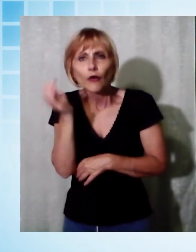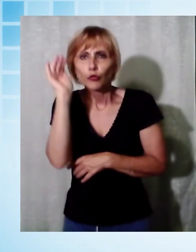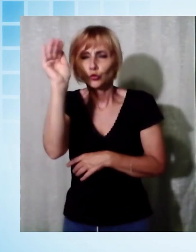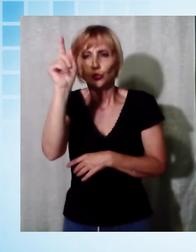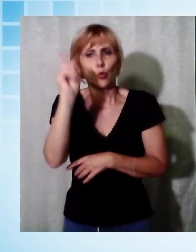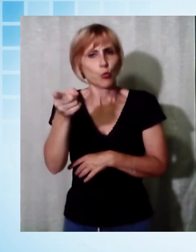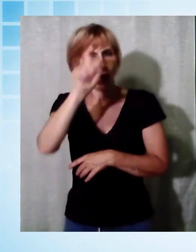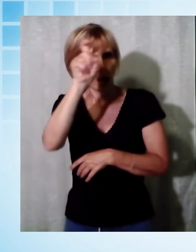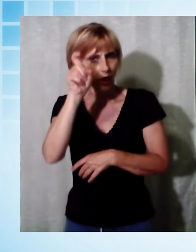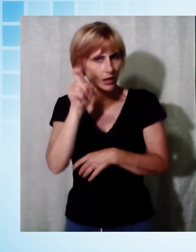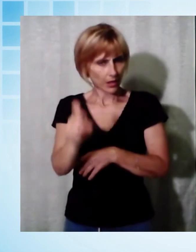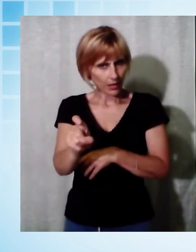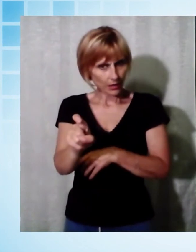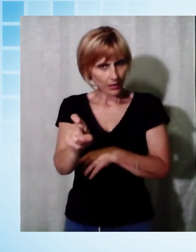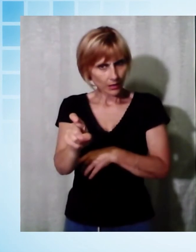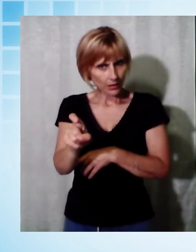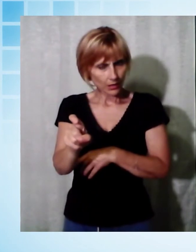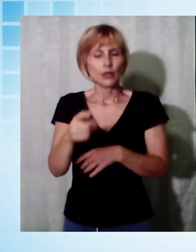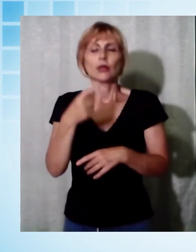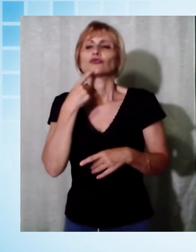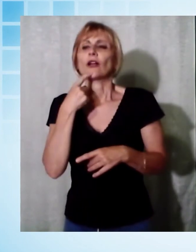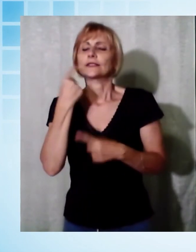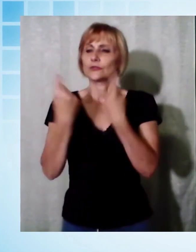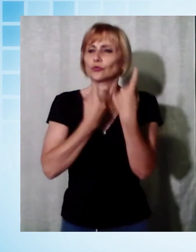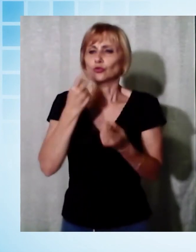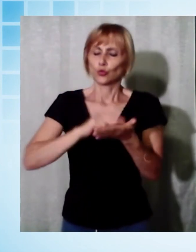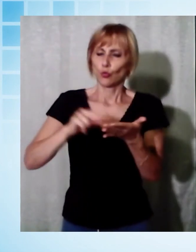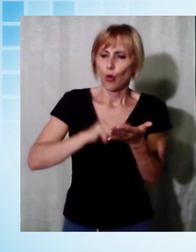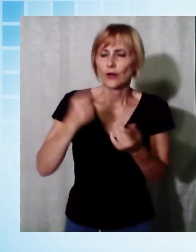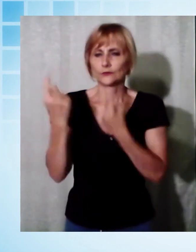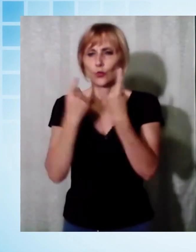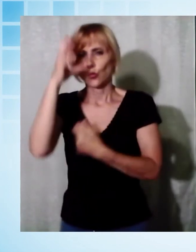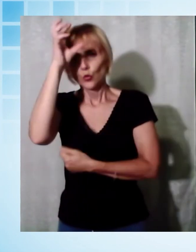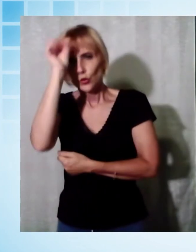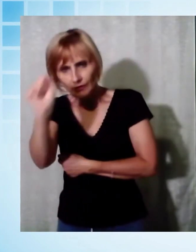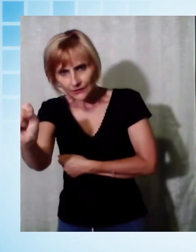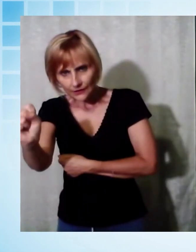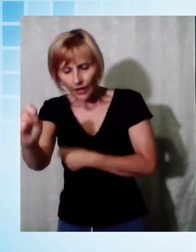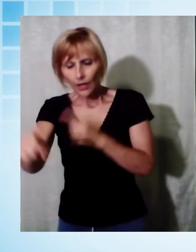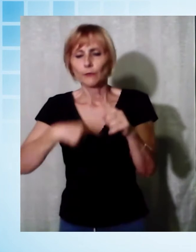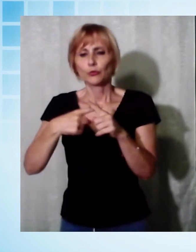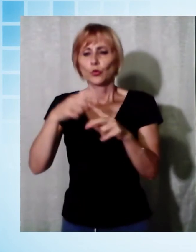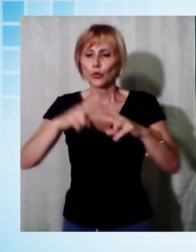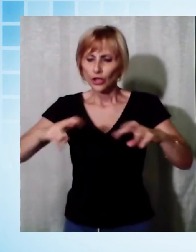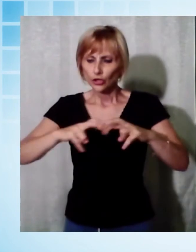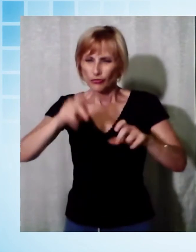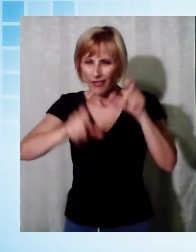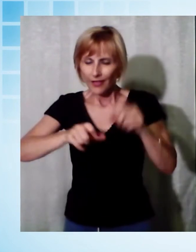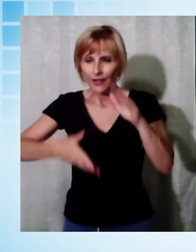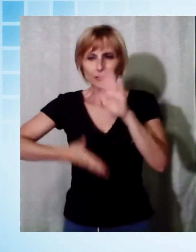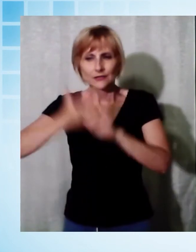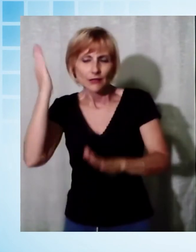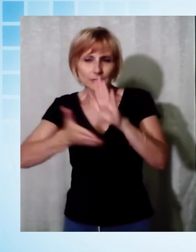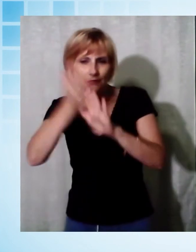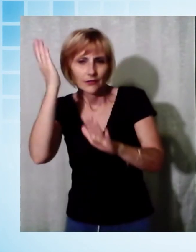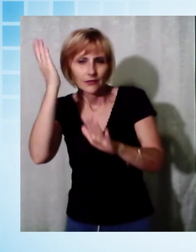con l'esito scolastico, con l'esito universitario, è l'allontanarsi della ricerca dal campo che già oggi ci sta cambiando la